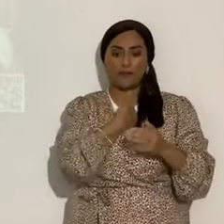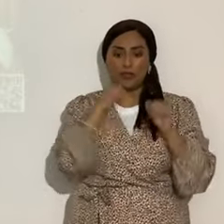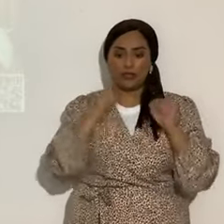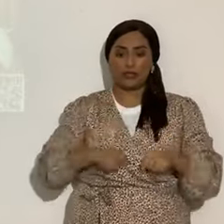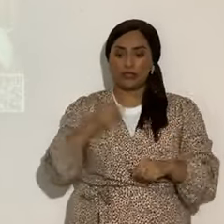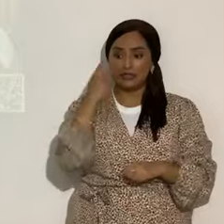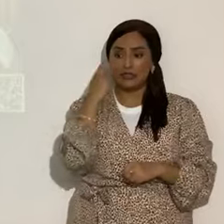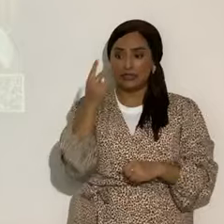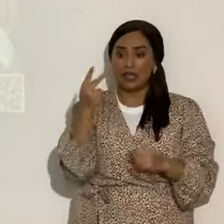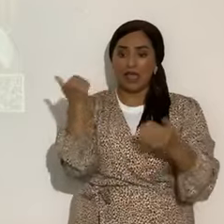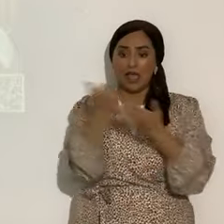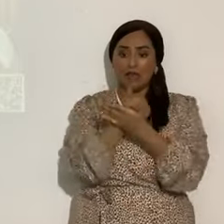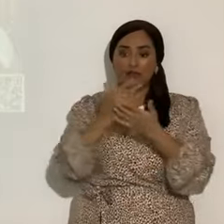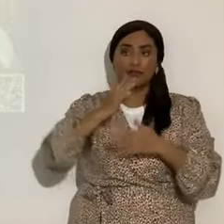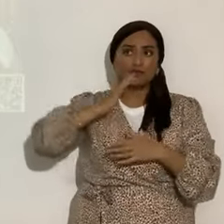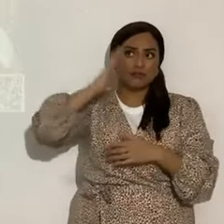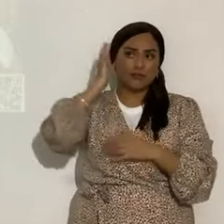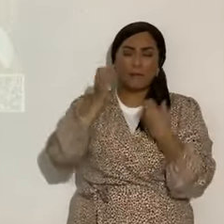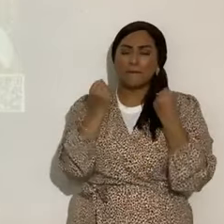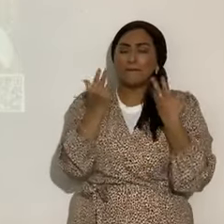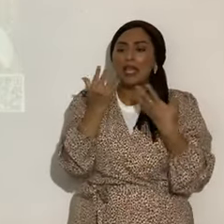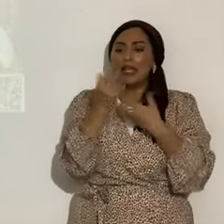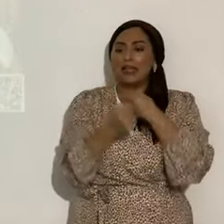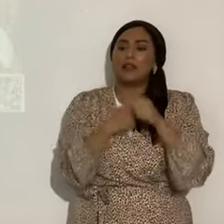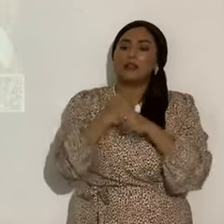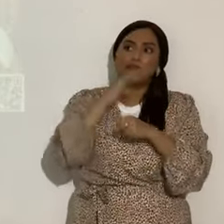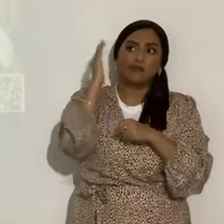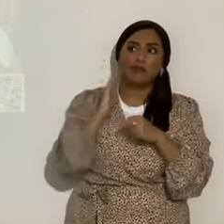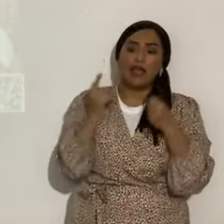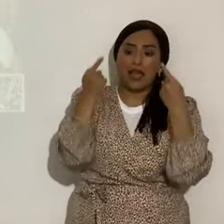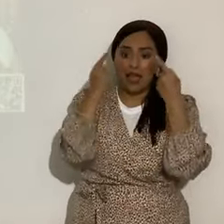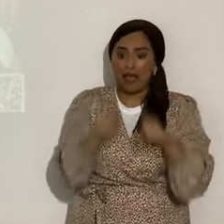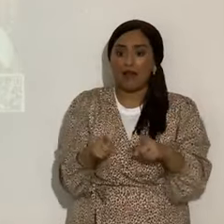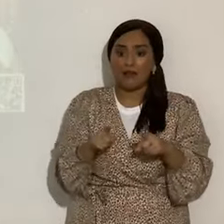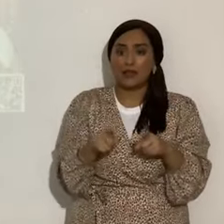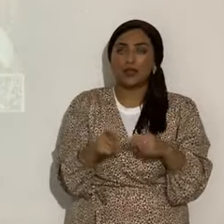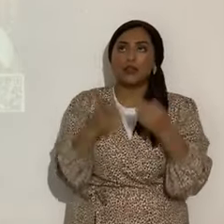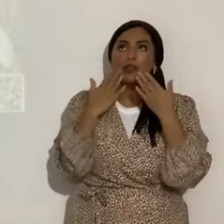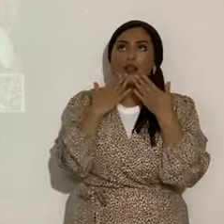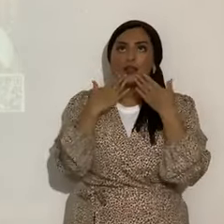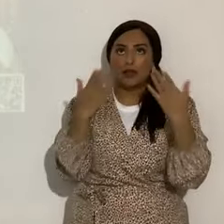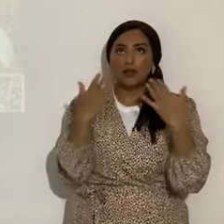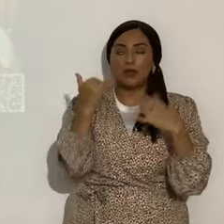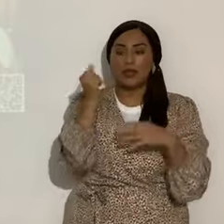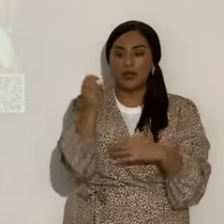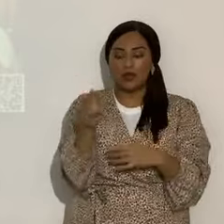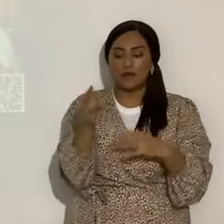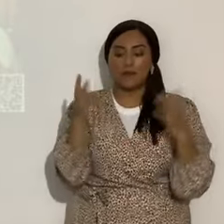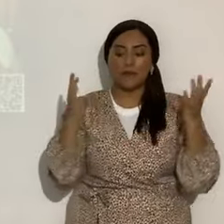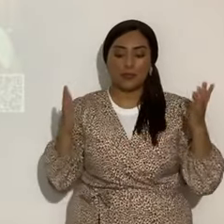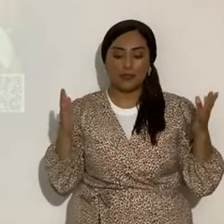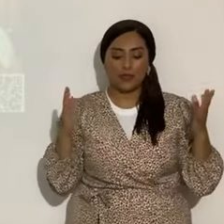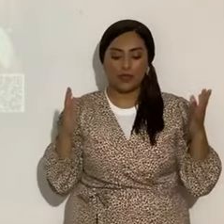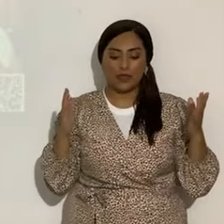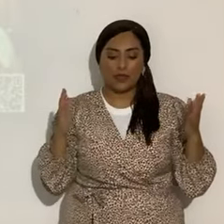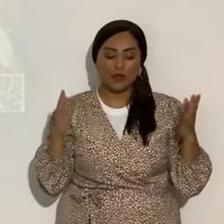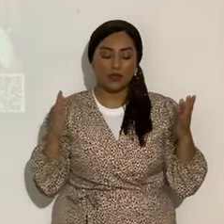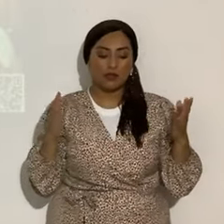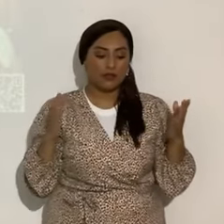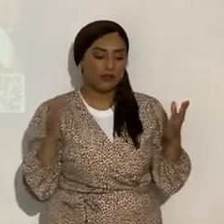todo lo que sucedió hace tantos y tantos años, te damos todo a Gavá por ello, Abba, todo a